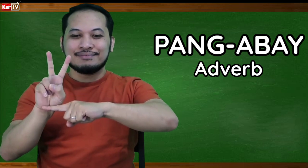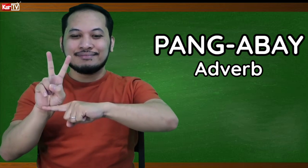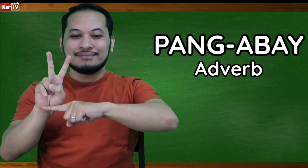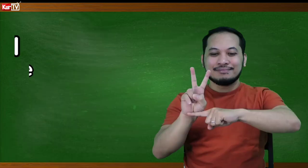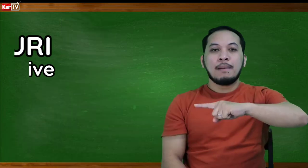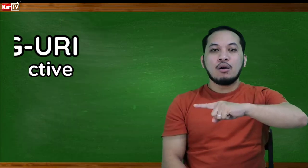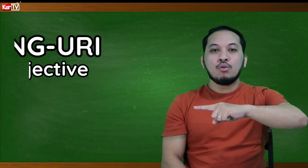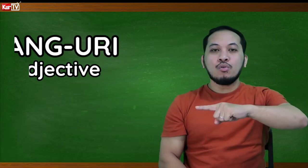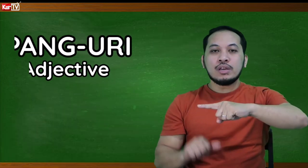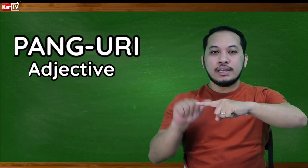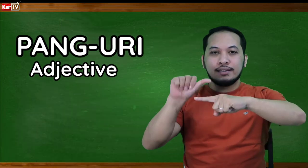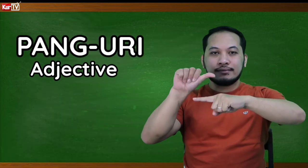Panguri.